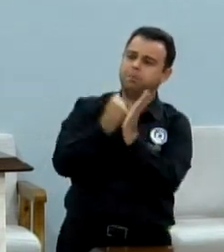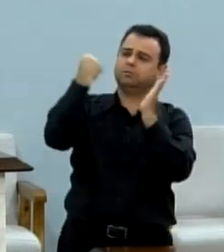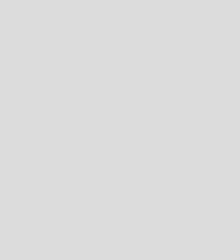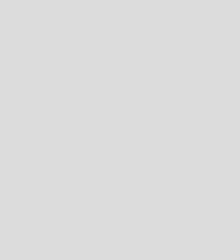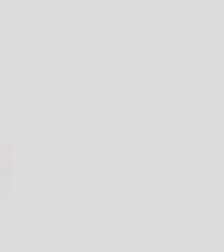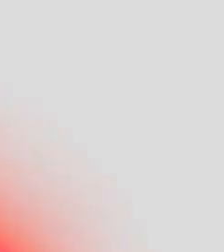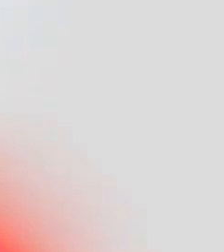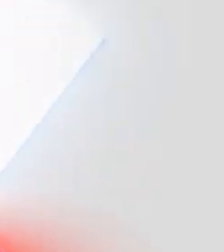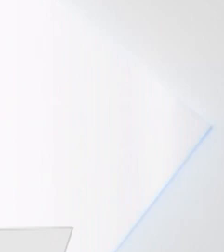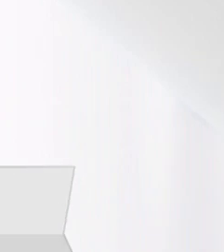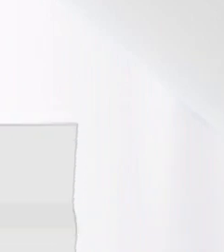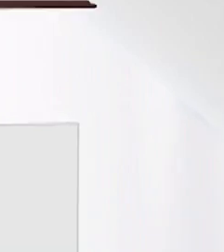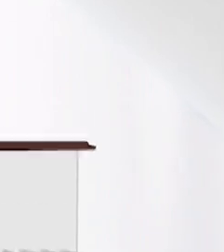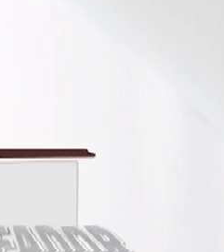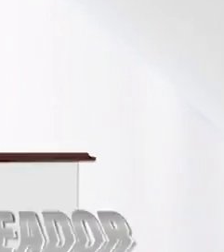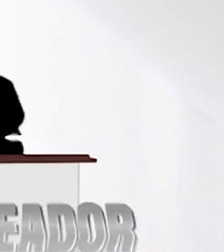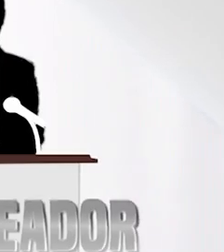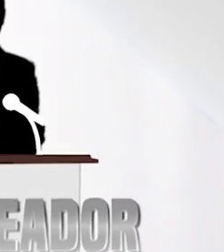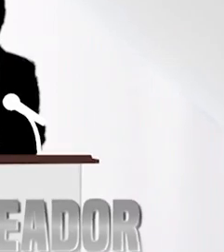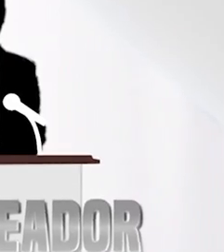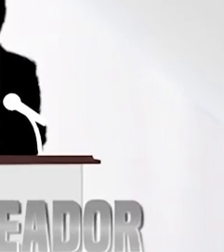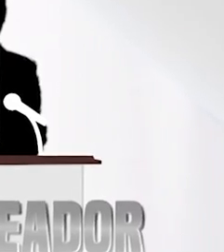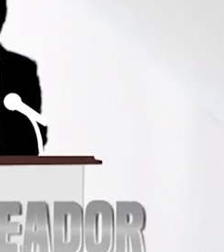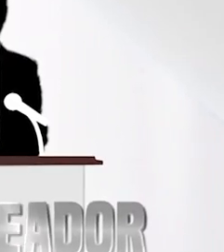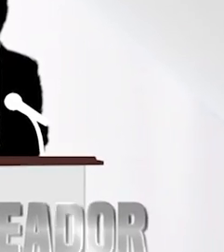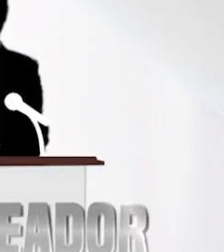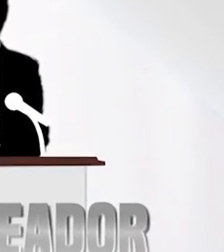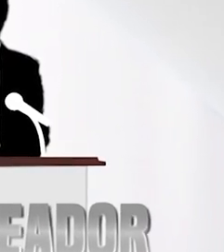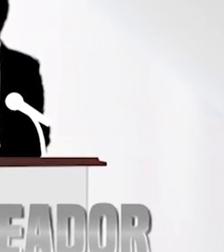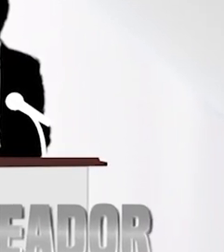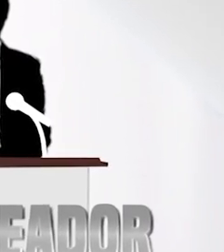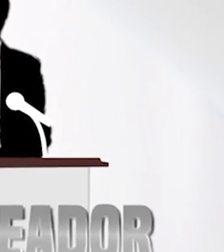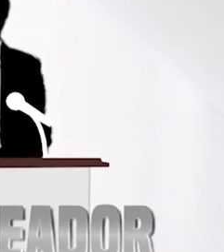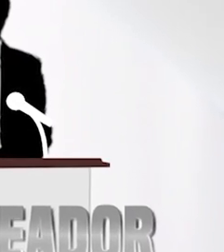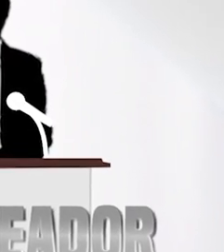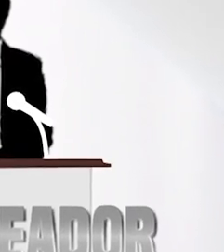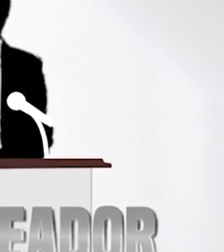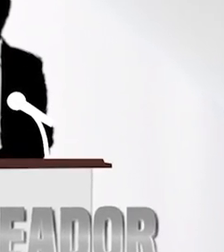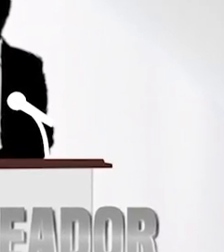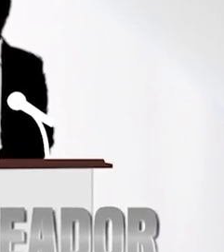nossa cidade. Um símbolo de símbolo Preto. Um